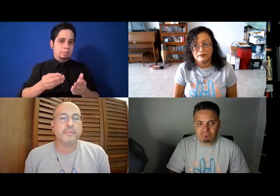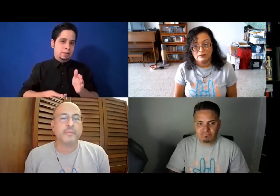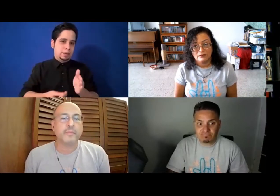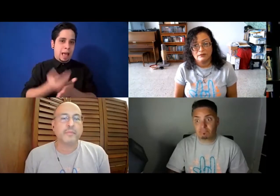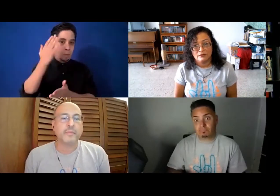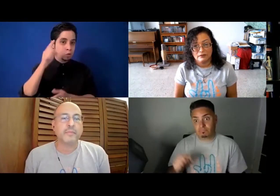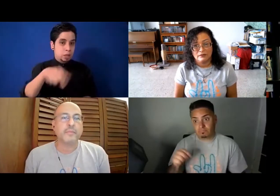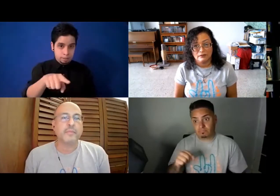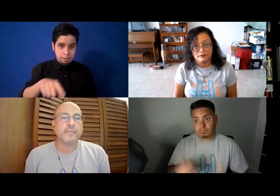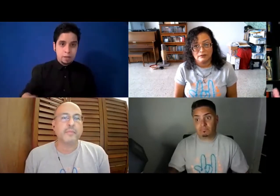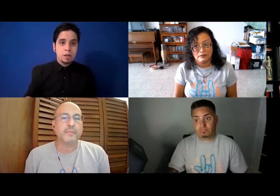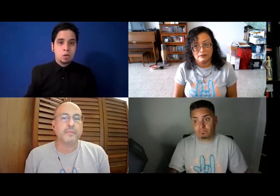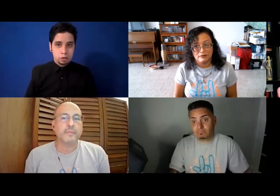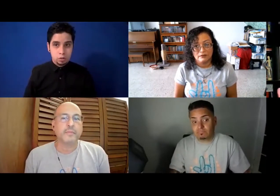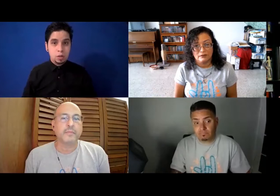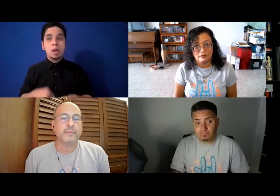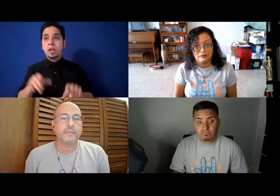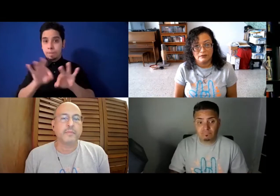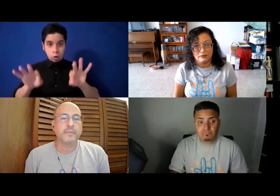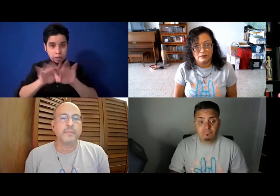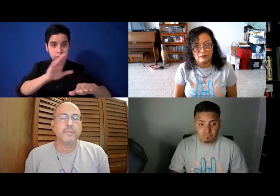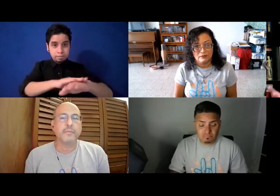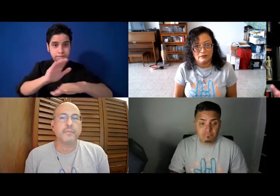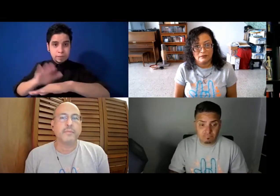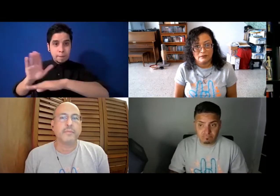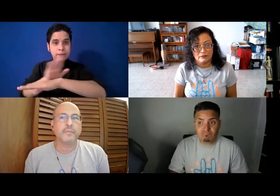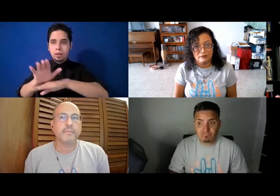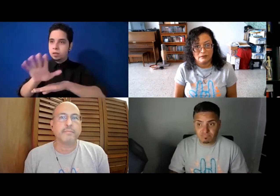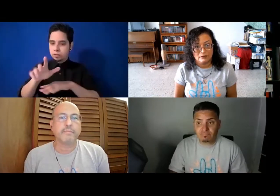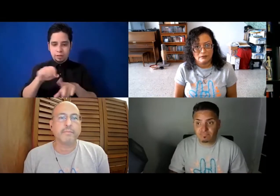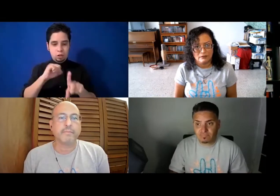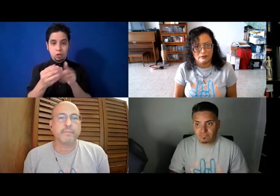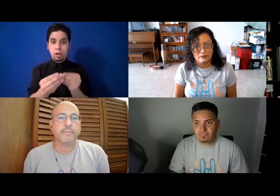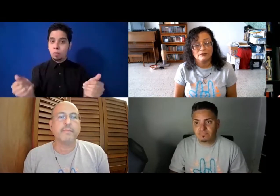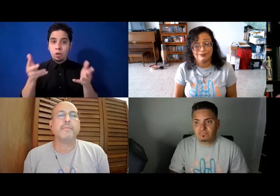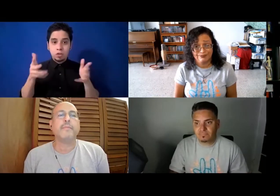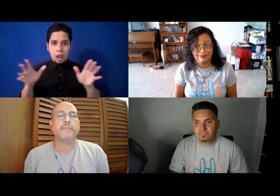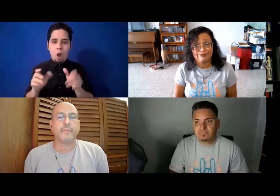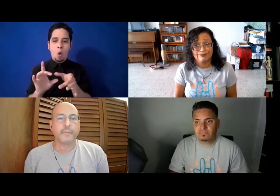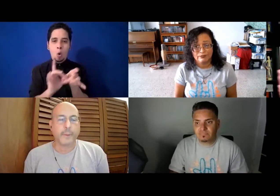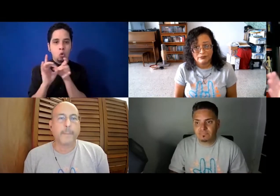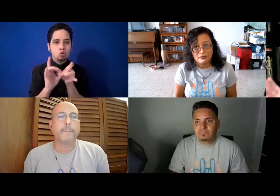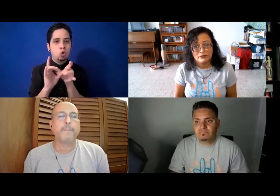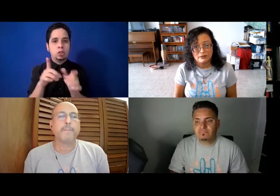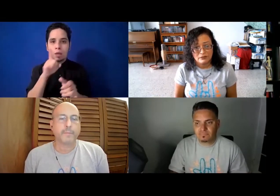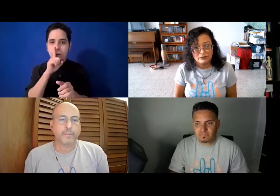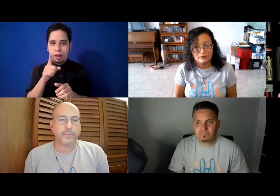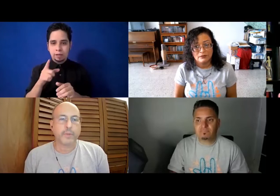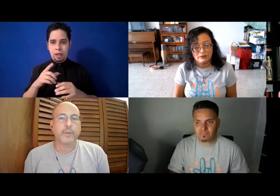comerciantes, ¿no? Que tenemos una situación que tenemos que resolver juntos, que sea satisfactoria para ambas